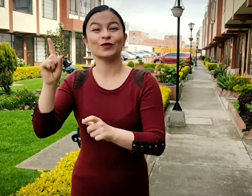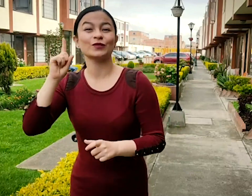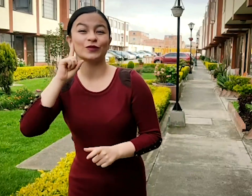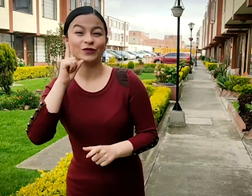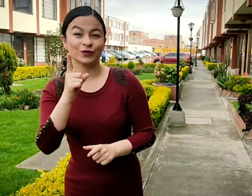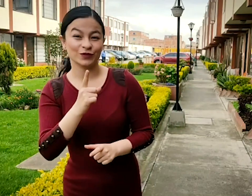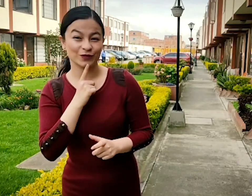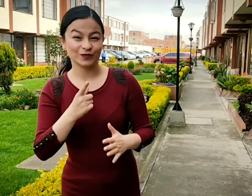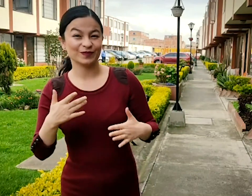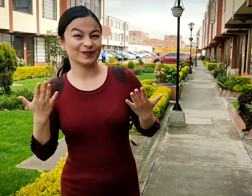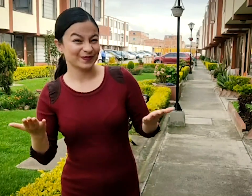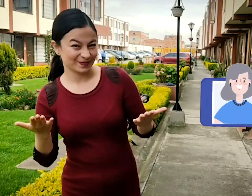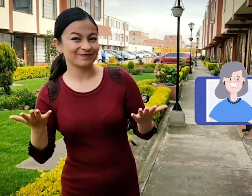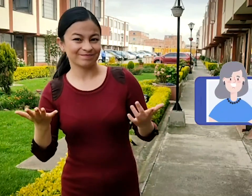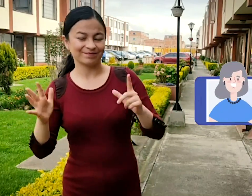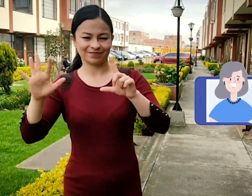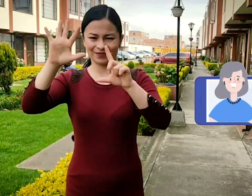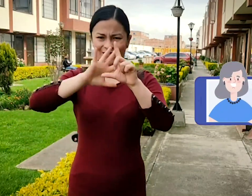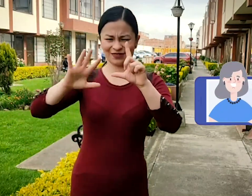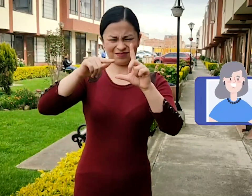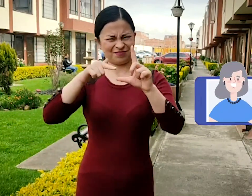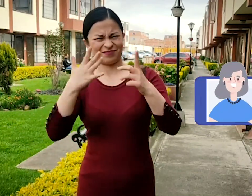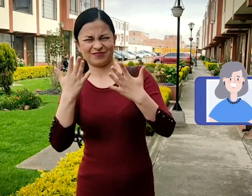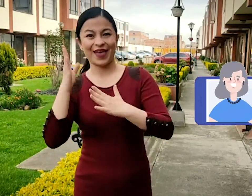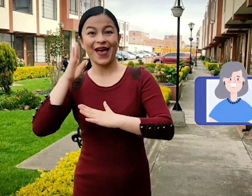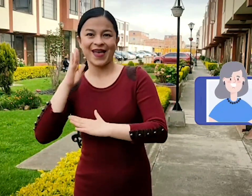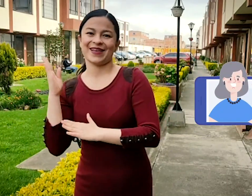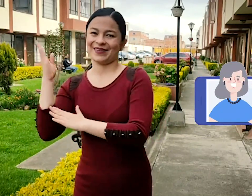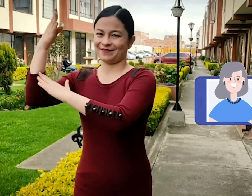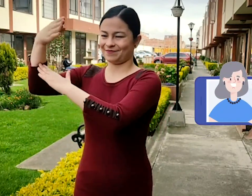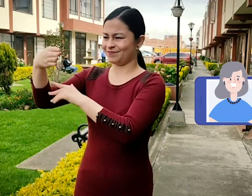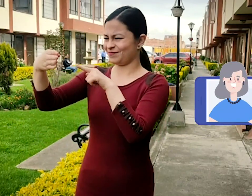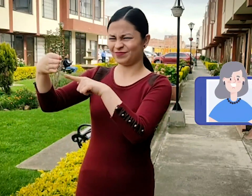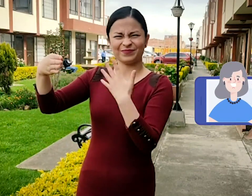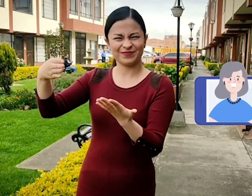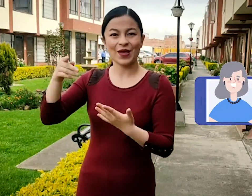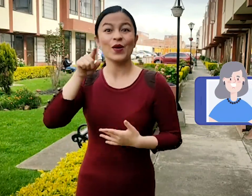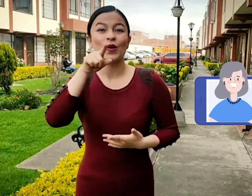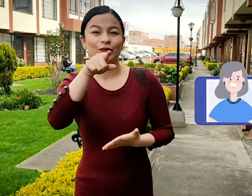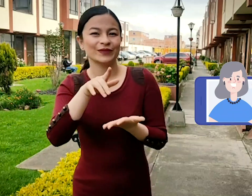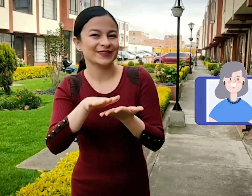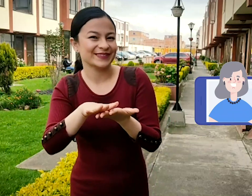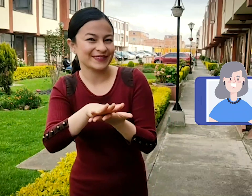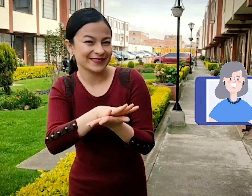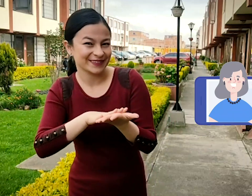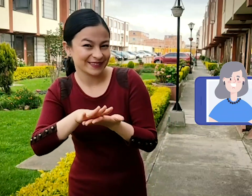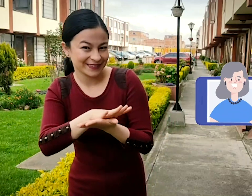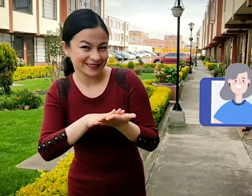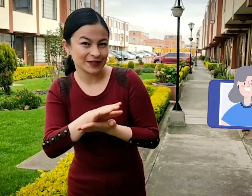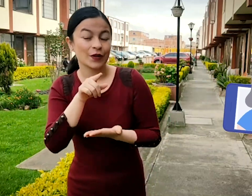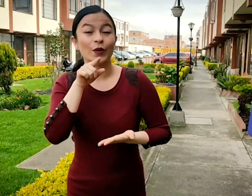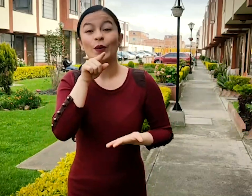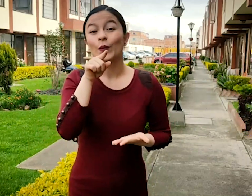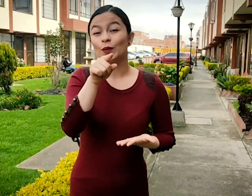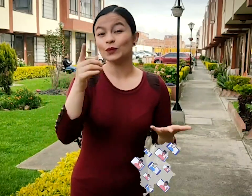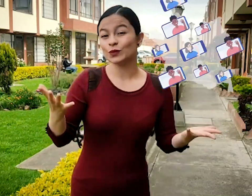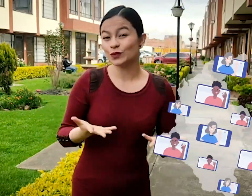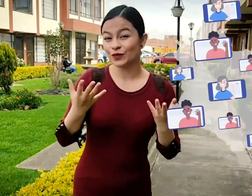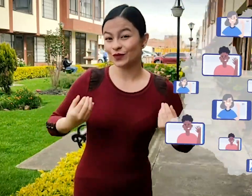de personas sordas. Así que te invitamos a que grabes un video corto contándonos cuál es tu seña, la ciudad